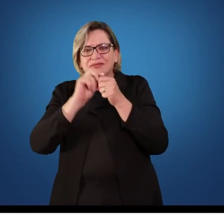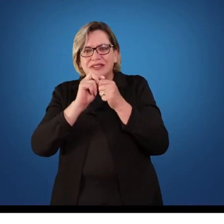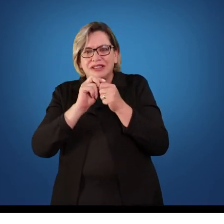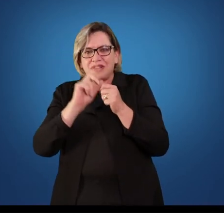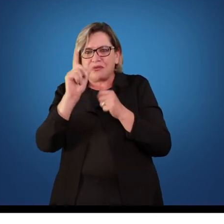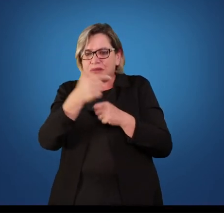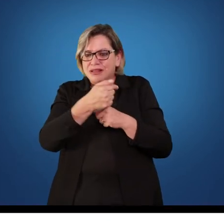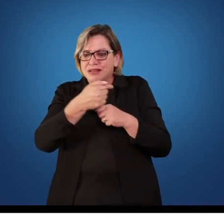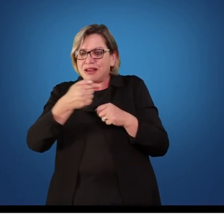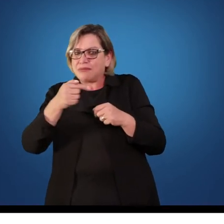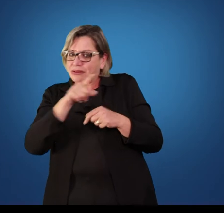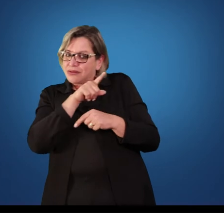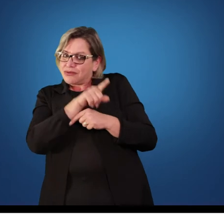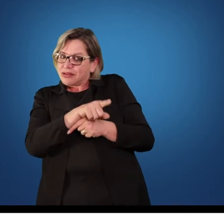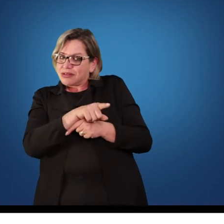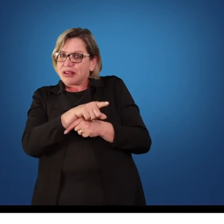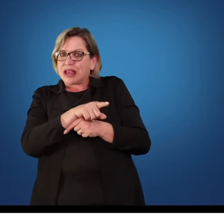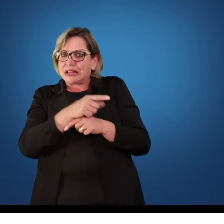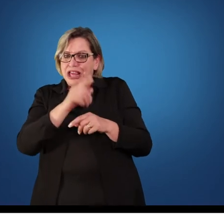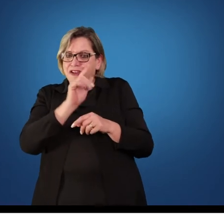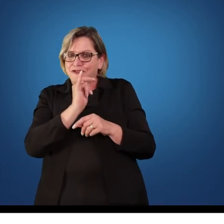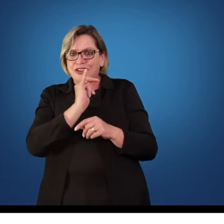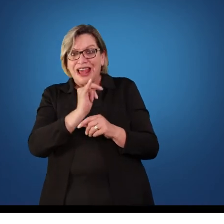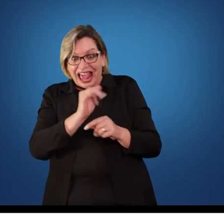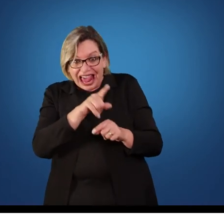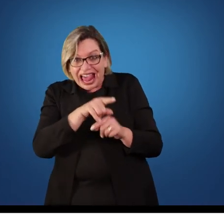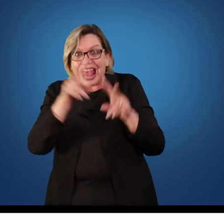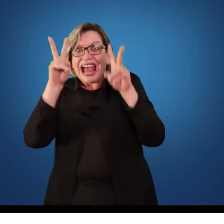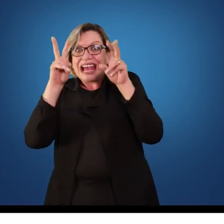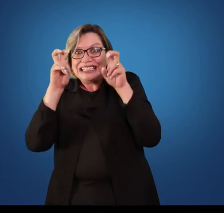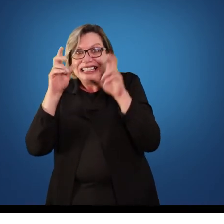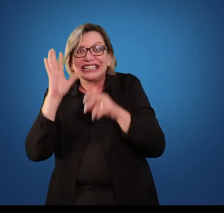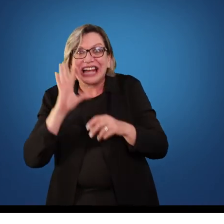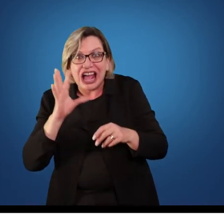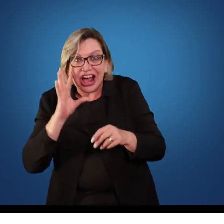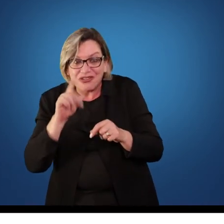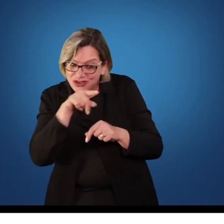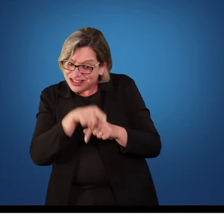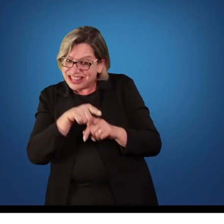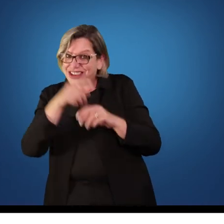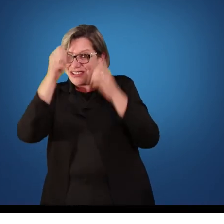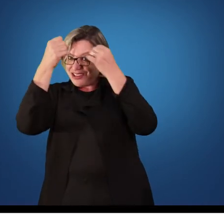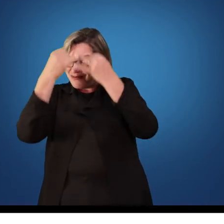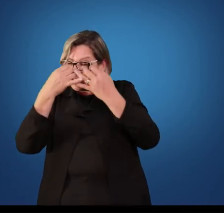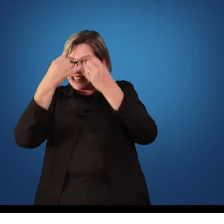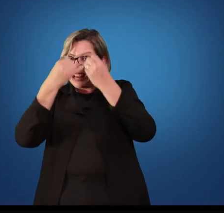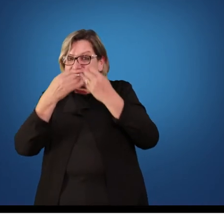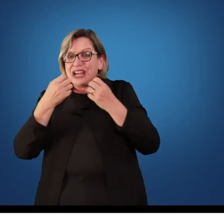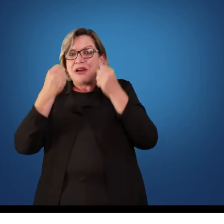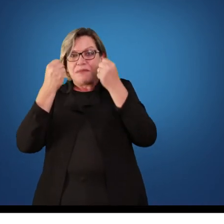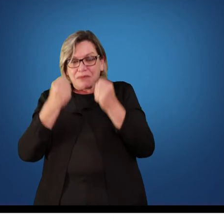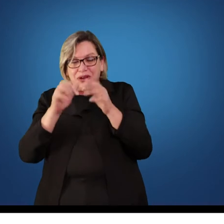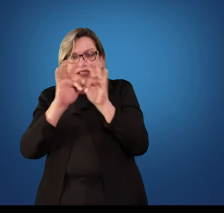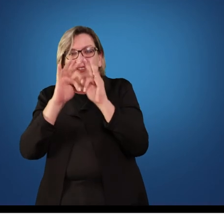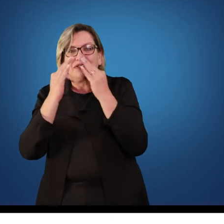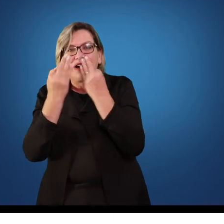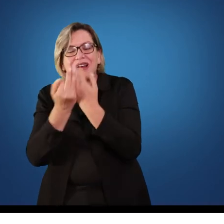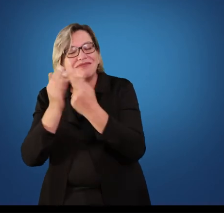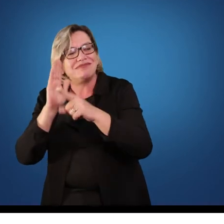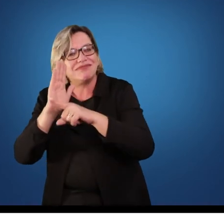sua. Então vocês se preparem. Se quiser trazer o pai, a mãe, o tio, o primo para fazer a aula junto, eles podem vir tranquilamente. E normalmente sempre tem alguém que